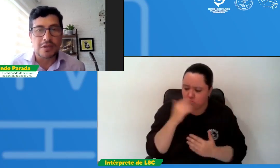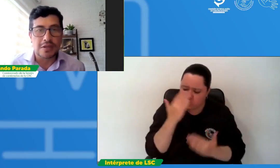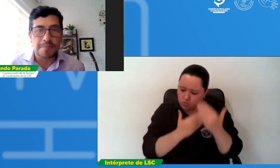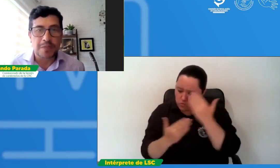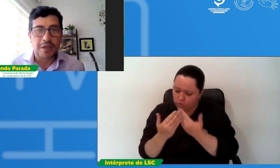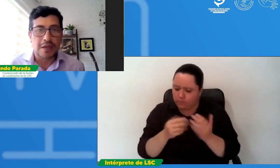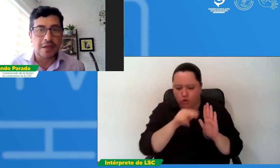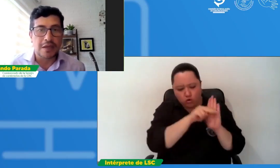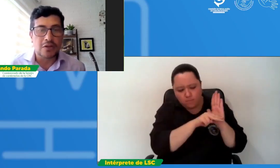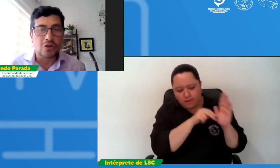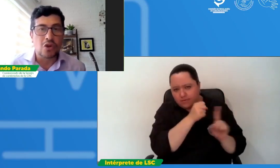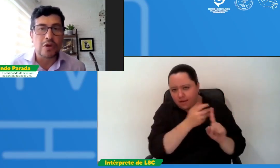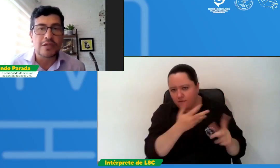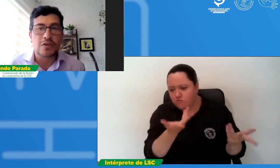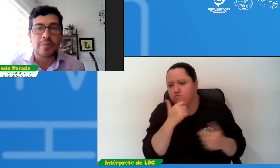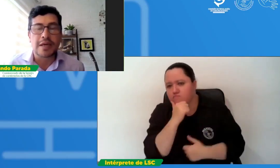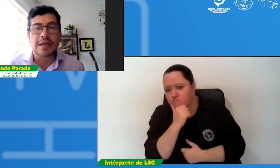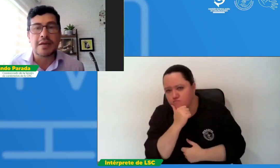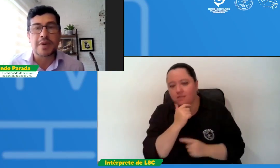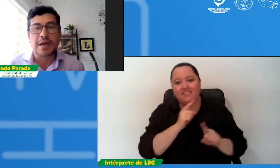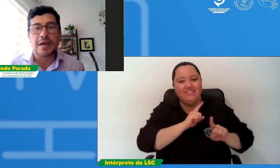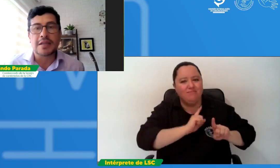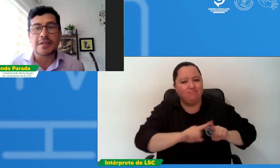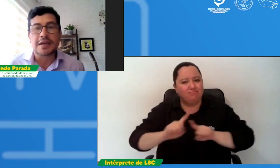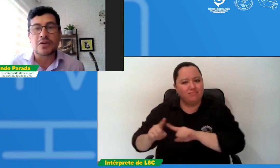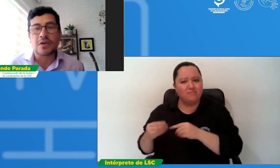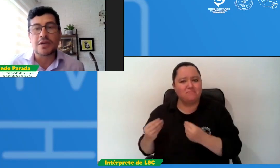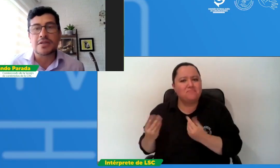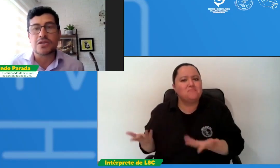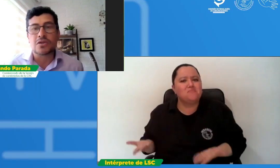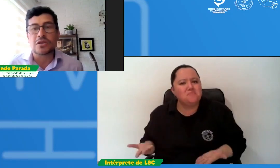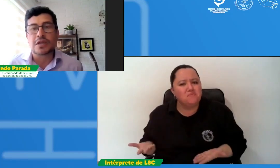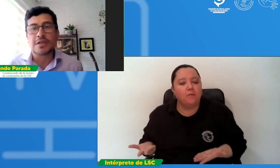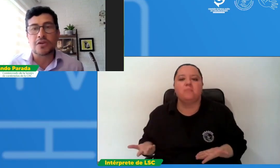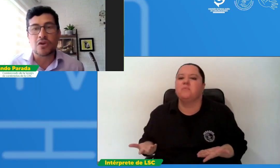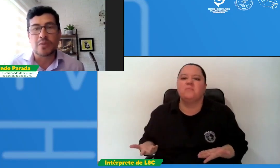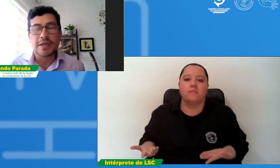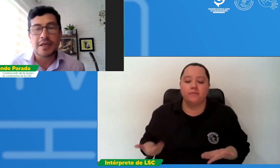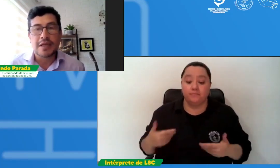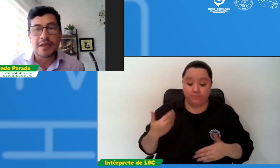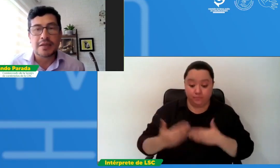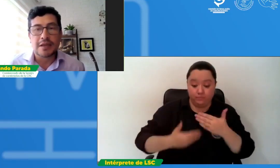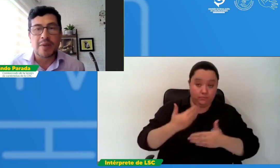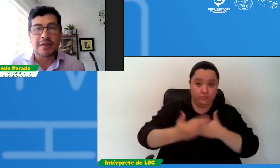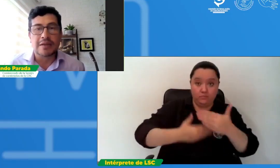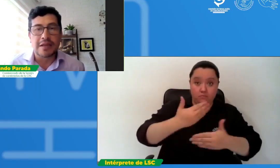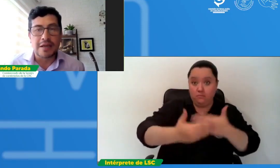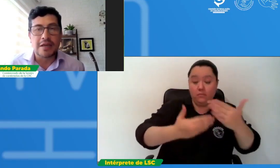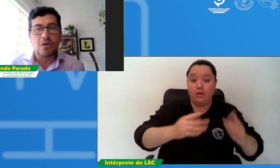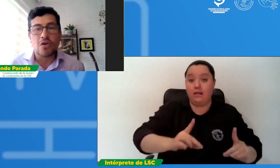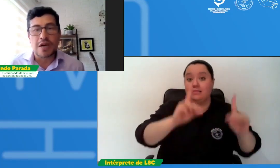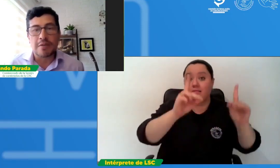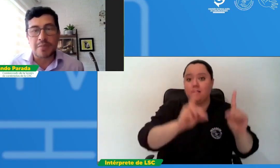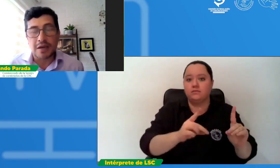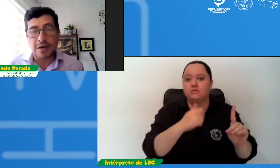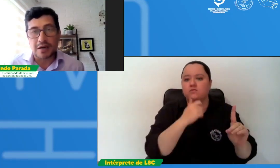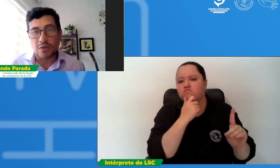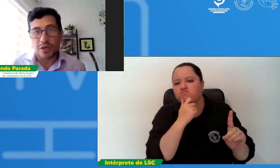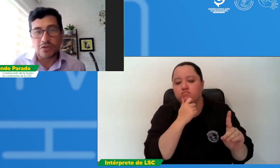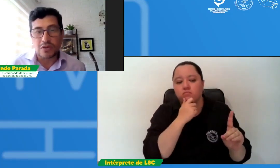decir, ¿todo esto para qué? Para garantizar que una decisión que se tome de mantener o cambiar la regulación